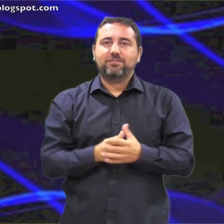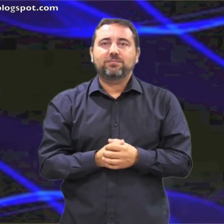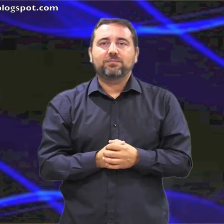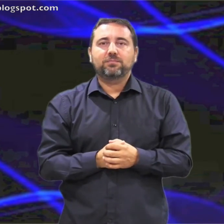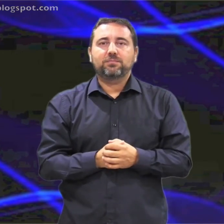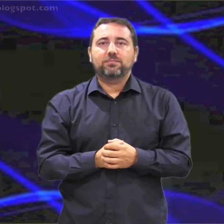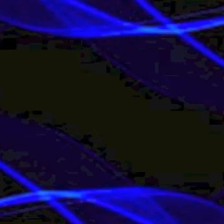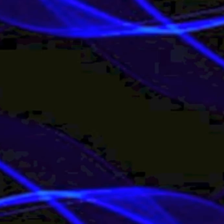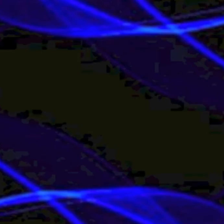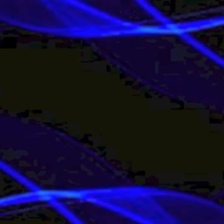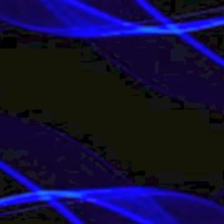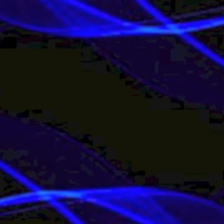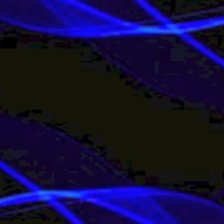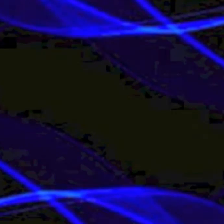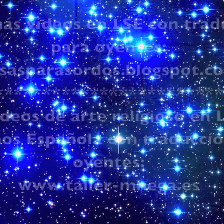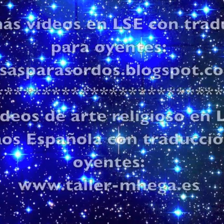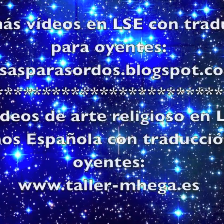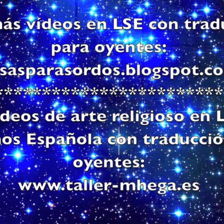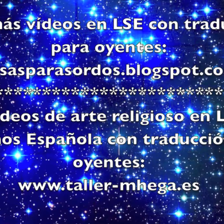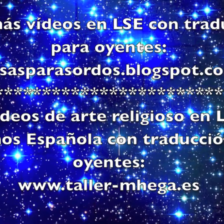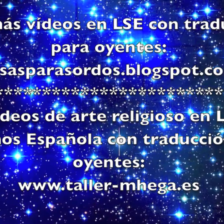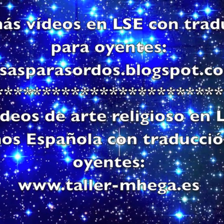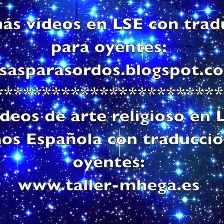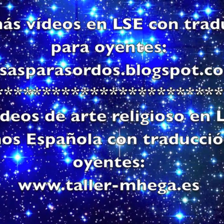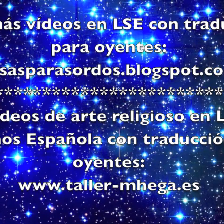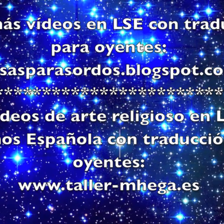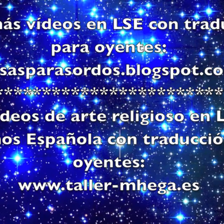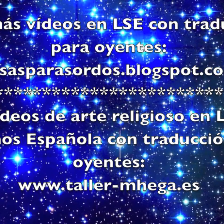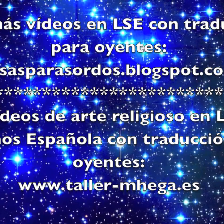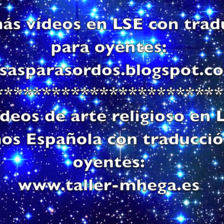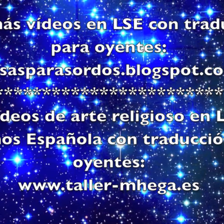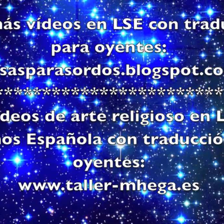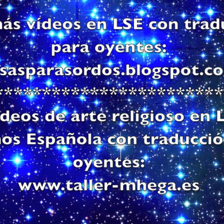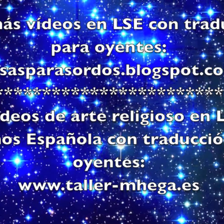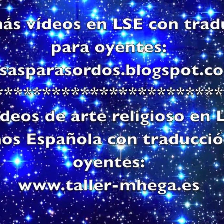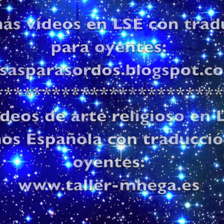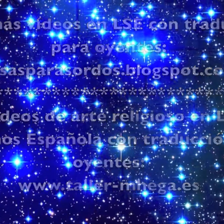palabra del Señor Gracias por ver el video.